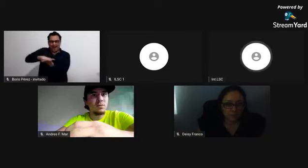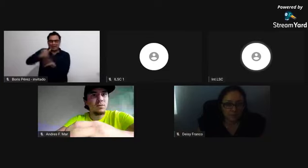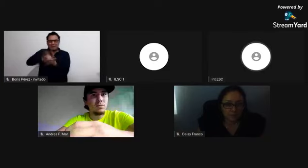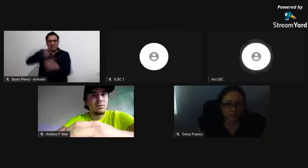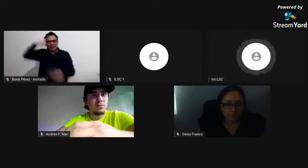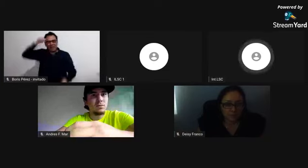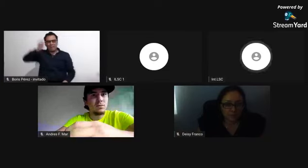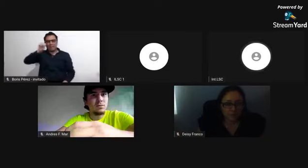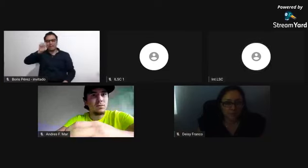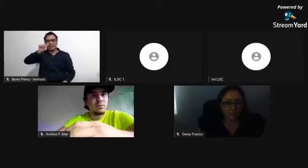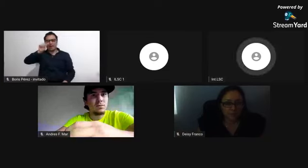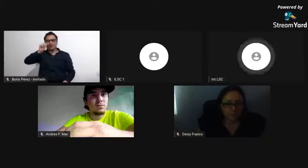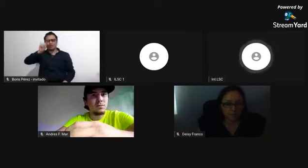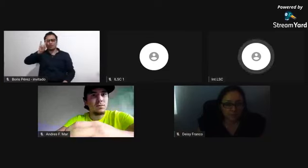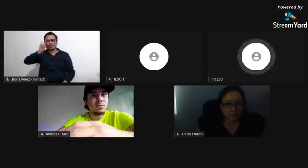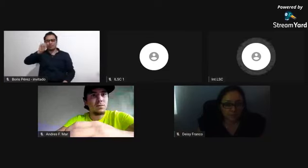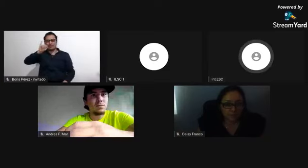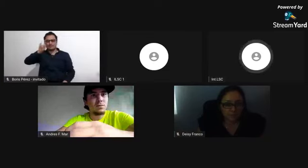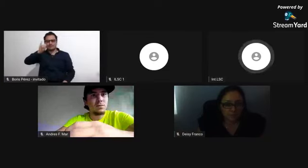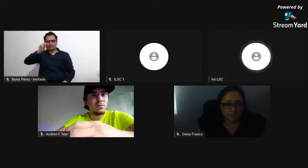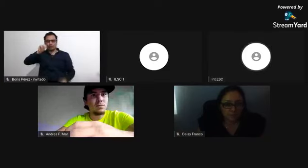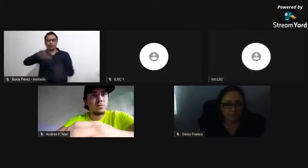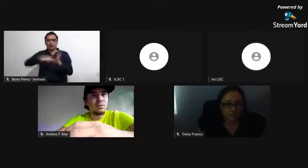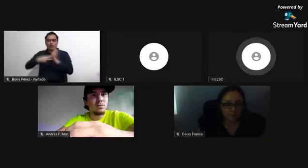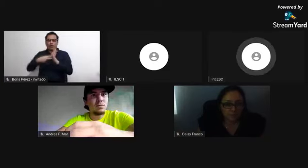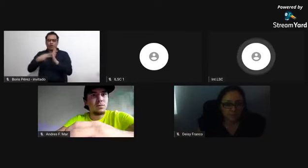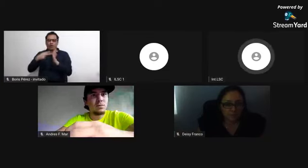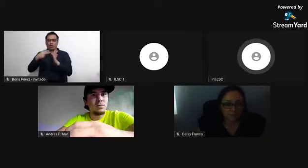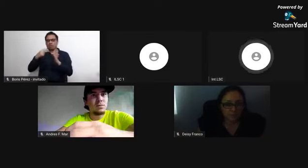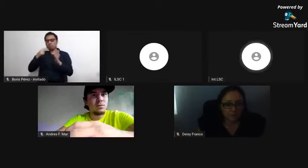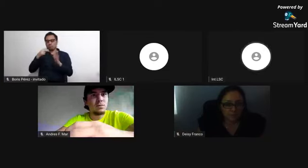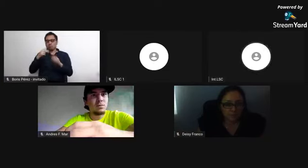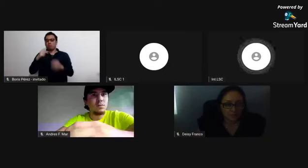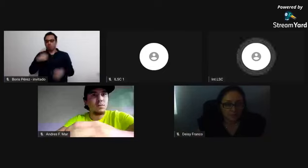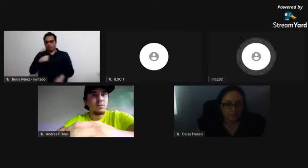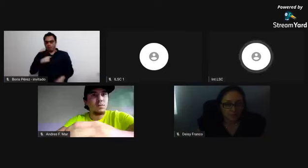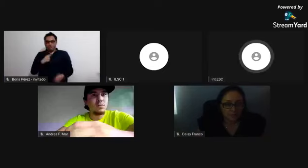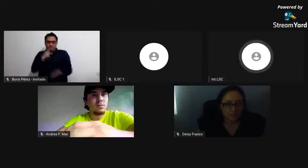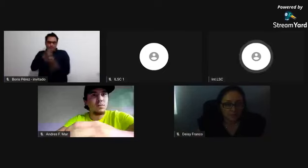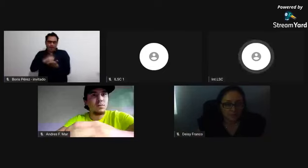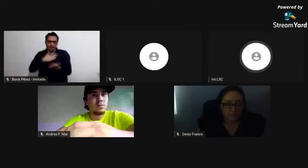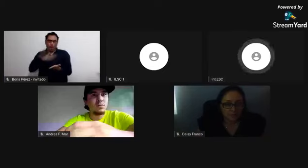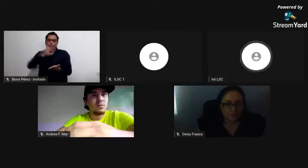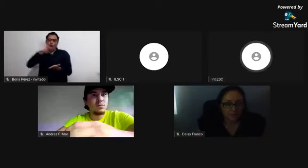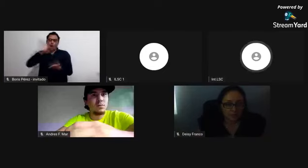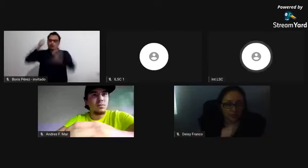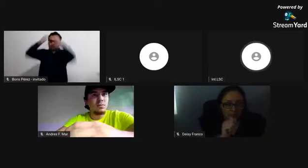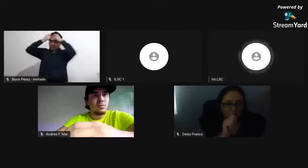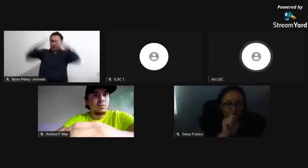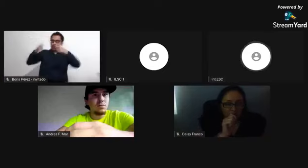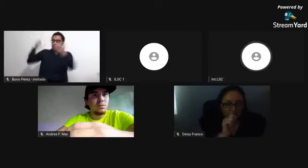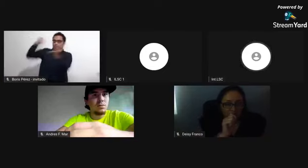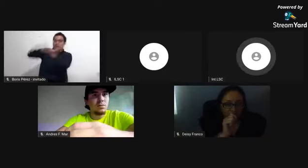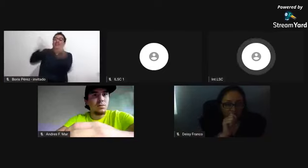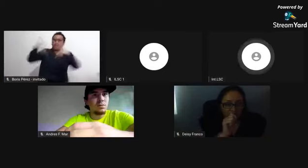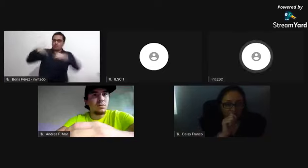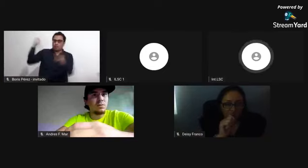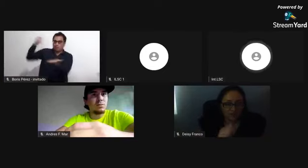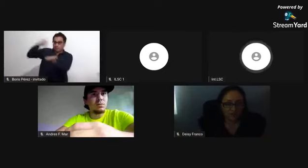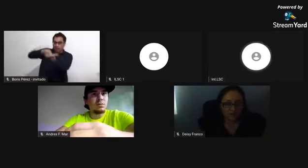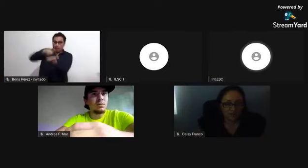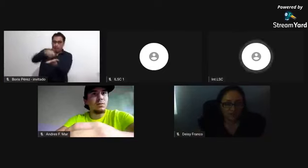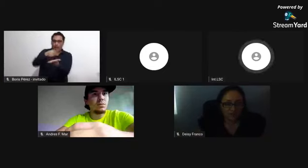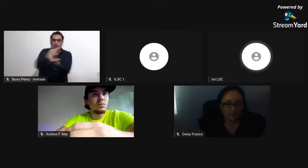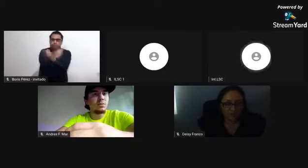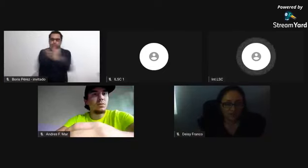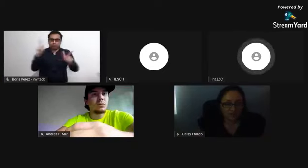los procesos más fuertes, pero como yo les decía, podría ser la manumisión, podría ser a través también de los cimarrones que